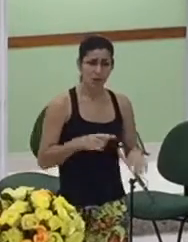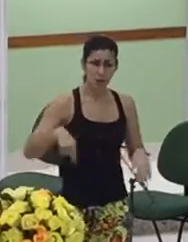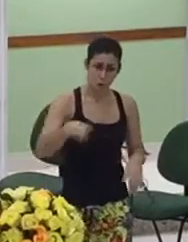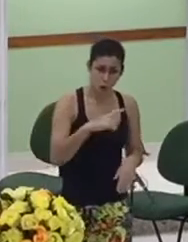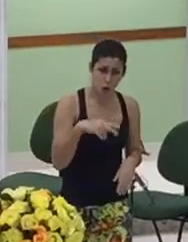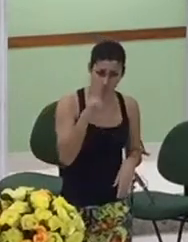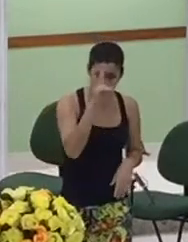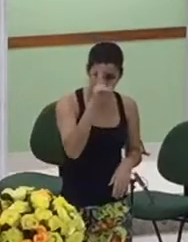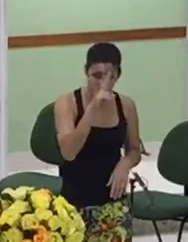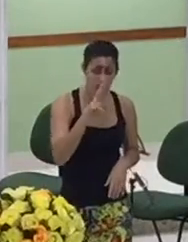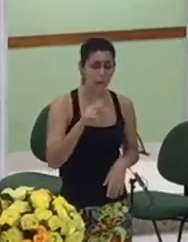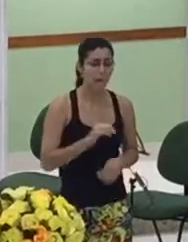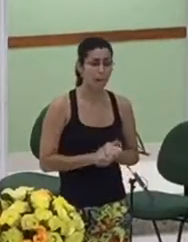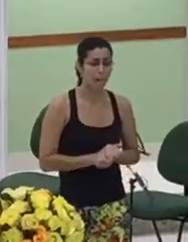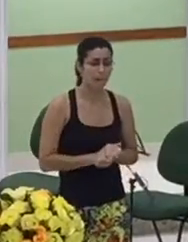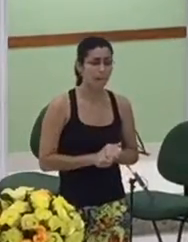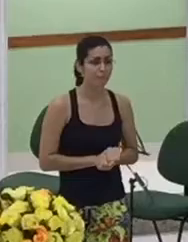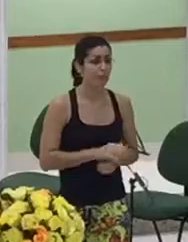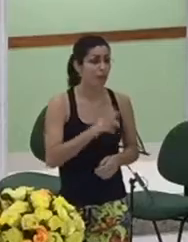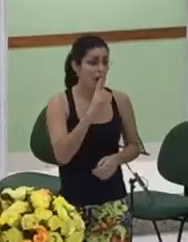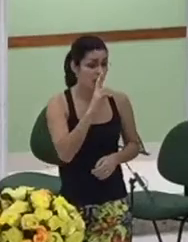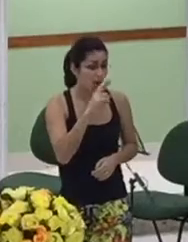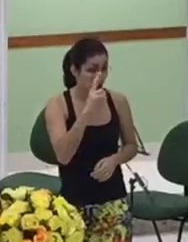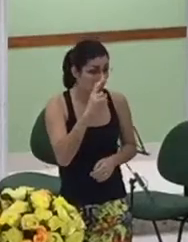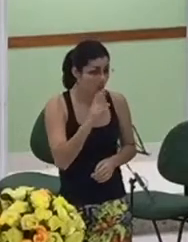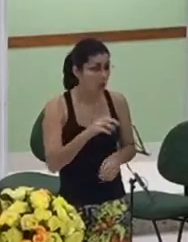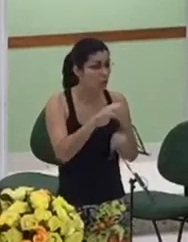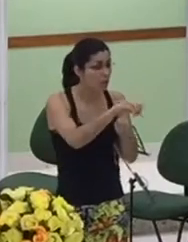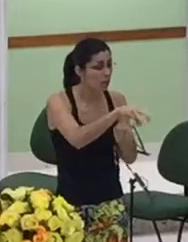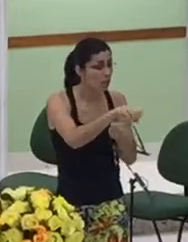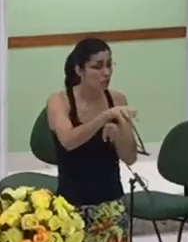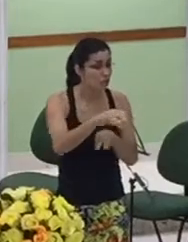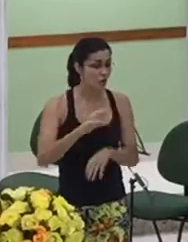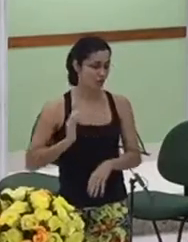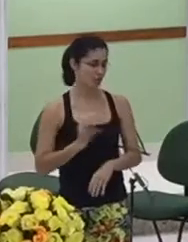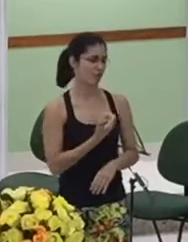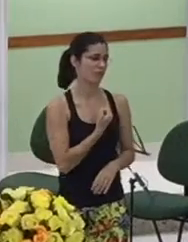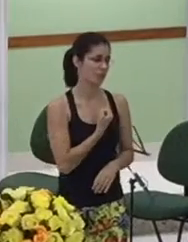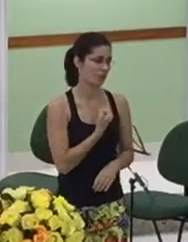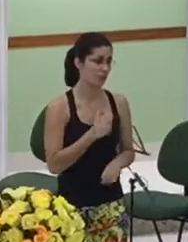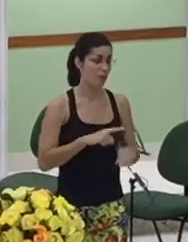salvação de Deus e então nós entramos numa terceira mulher chamada Ruth